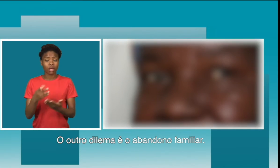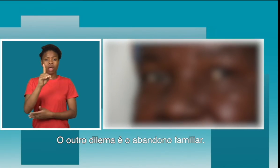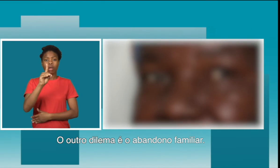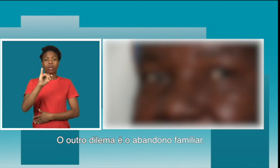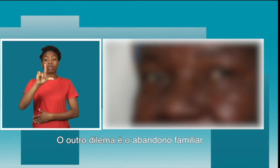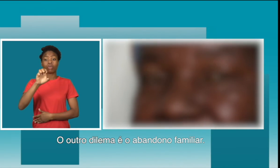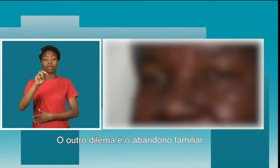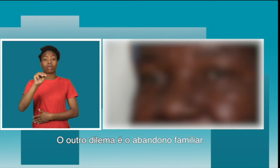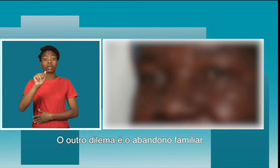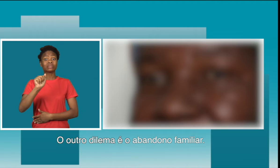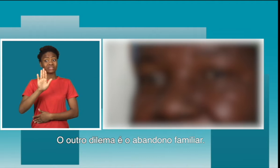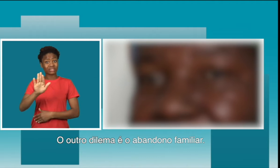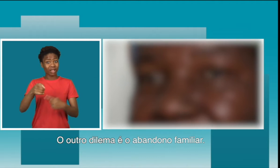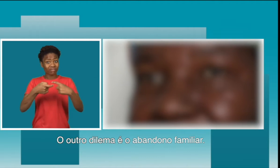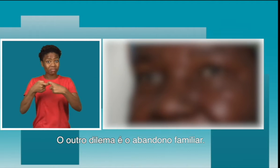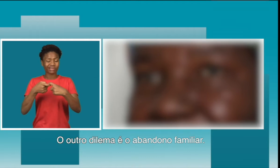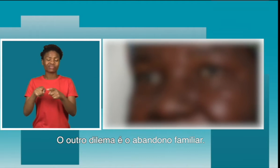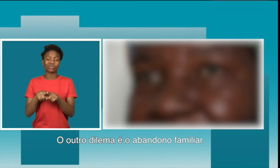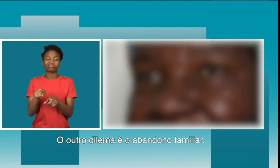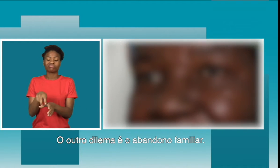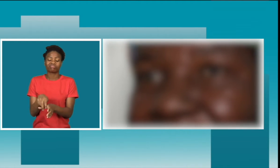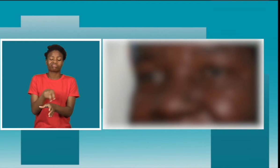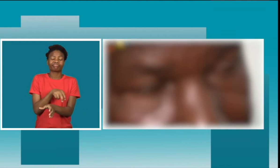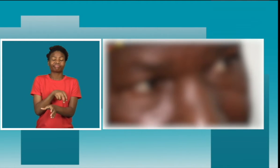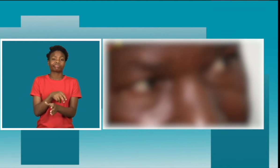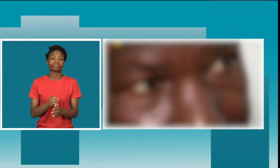O outro dilema é o abandono familiar.